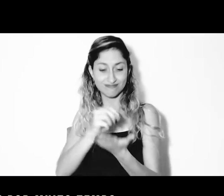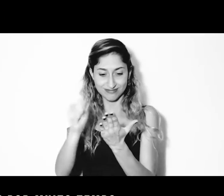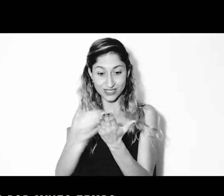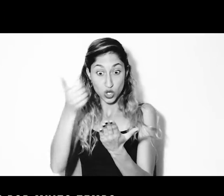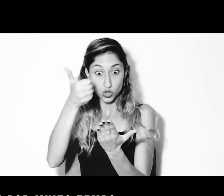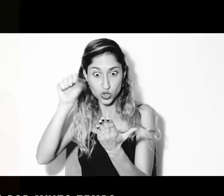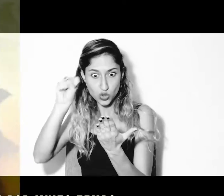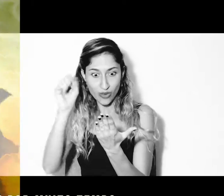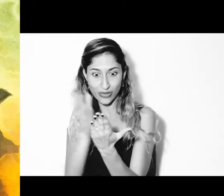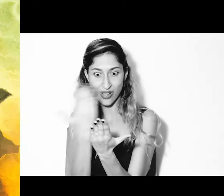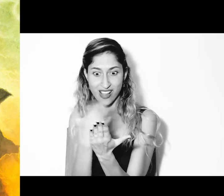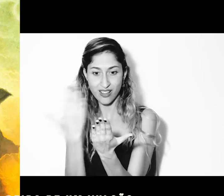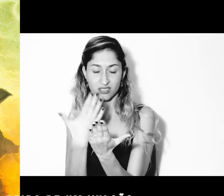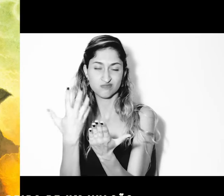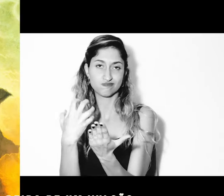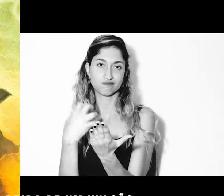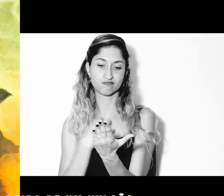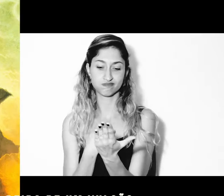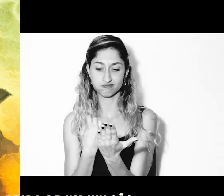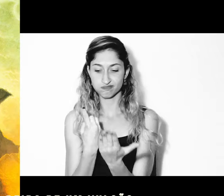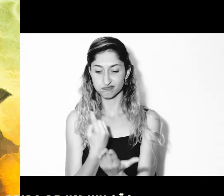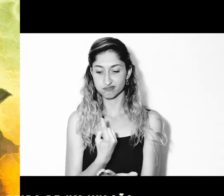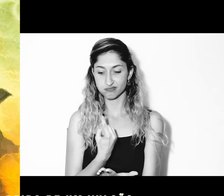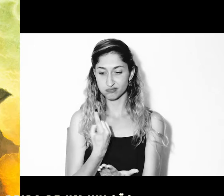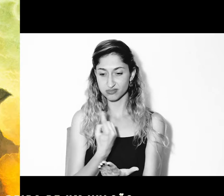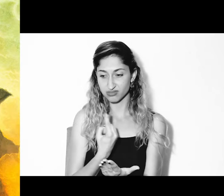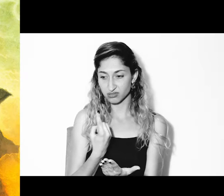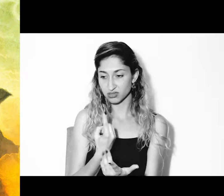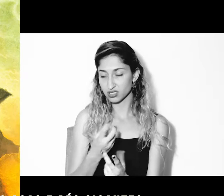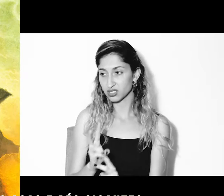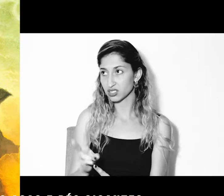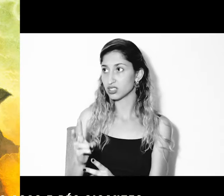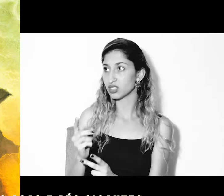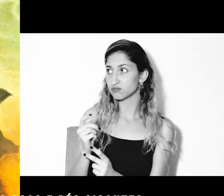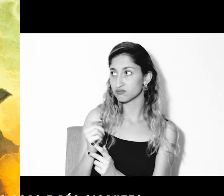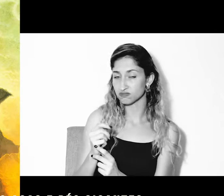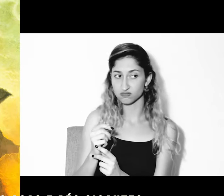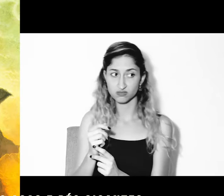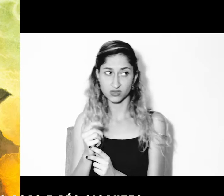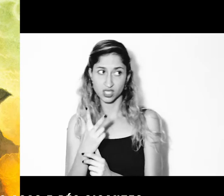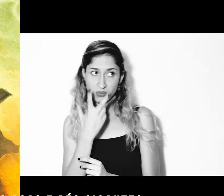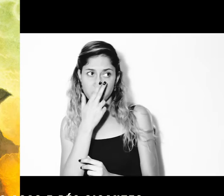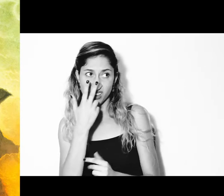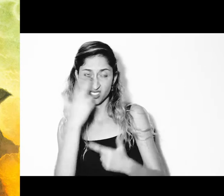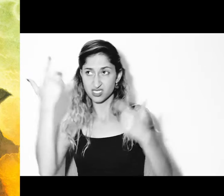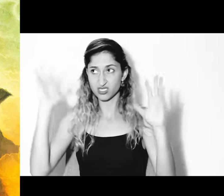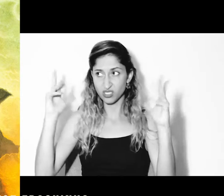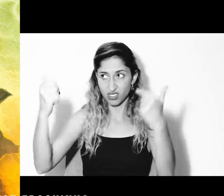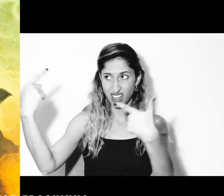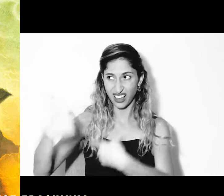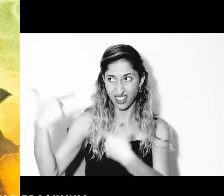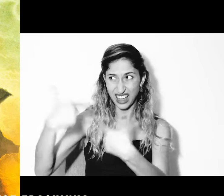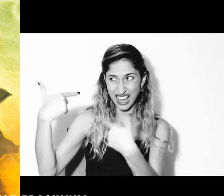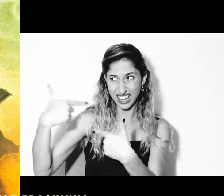até parar à beira de um vulcão. Com aquelas asas e pés gigantes, sua voz fraquinha,